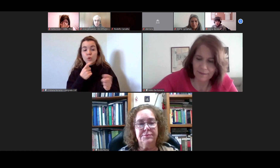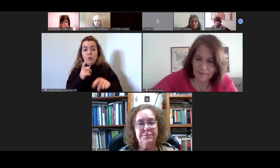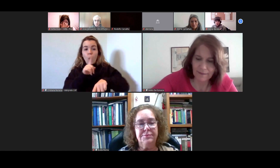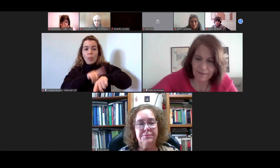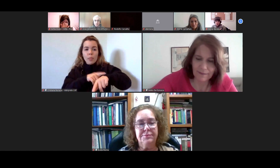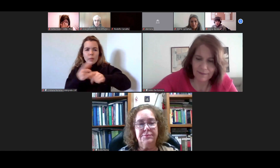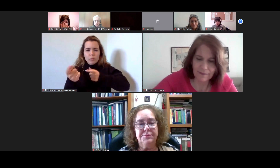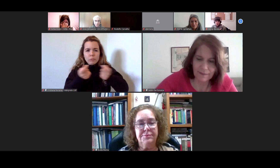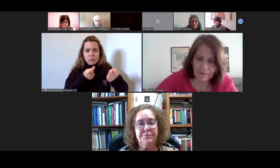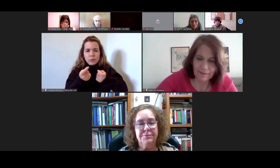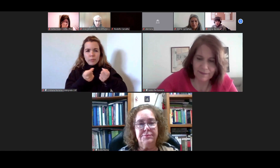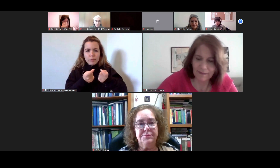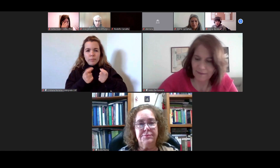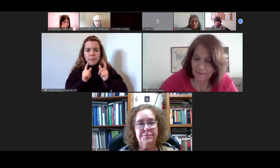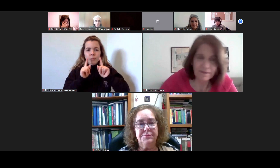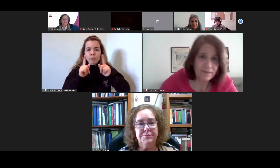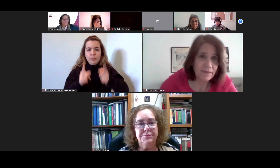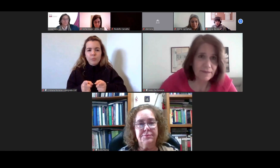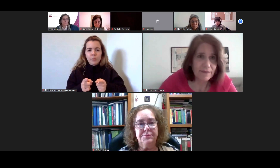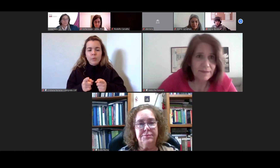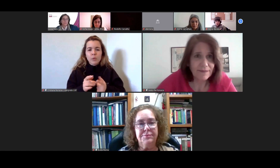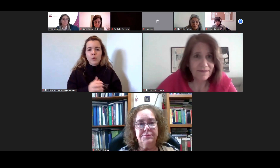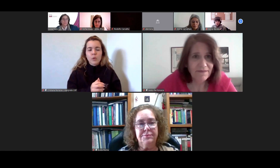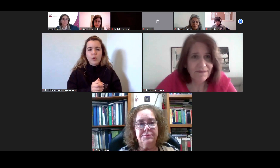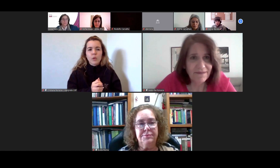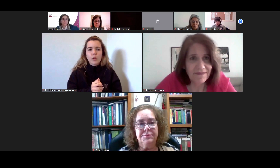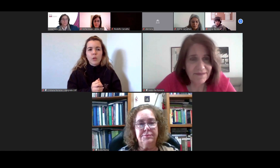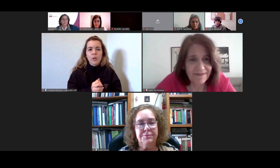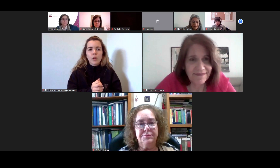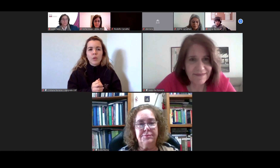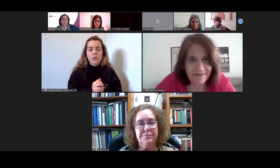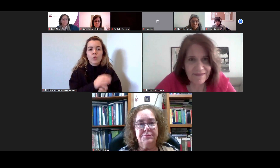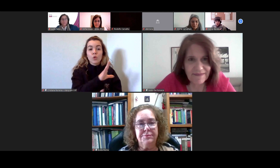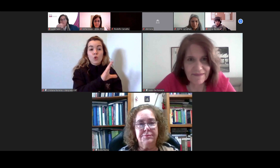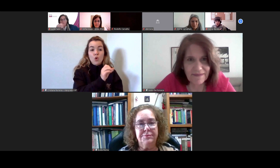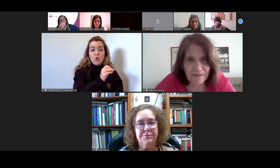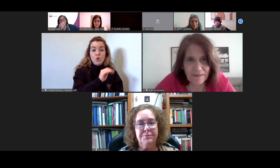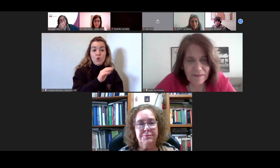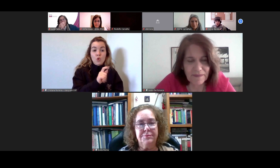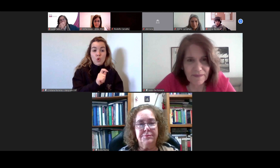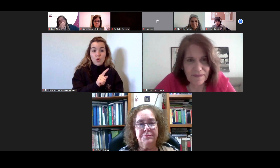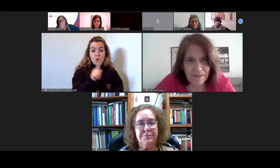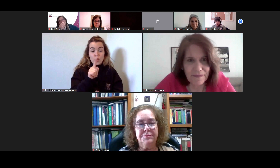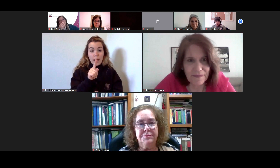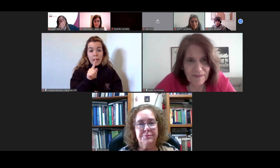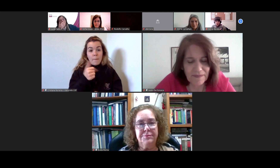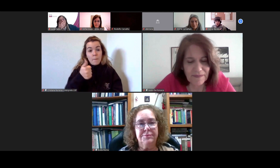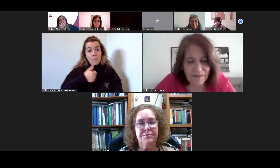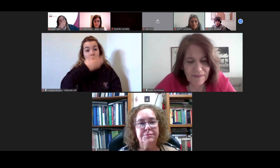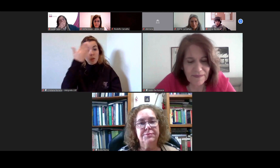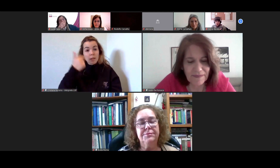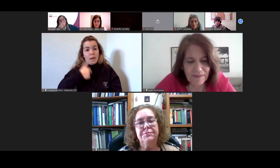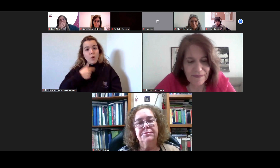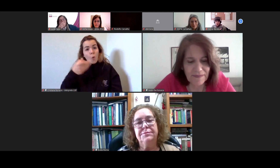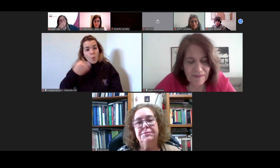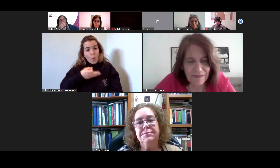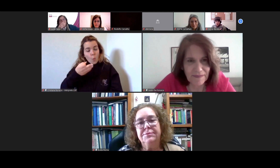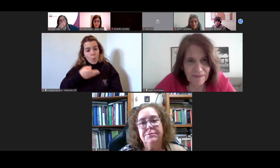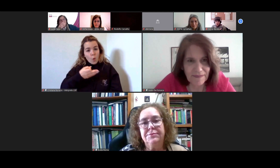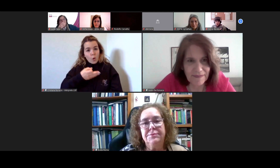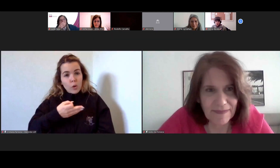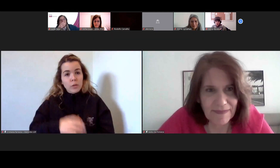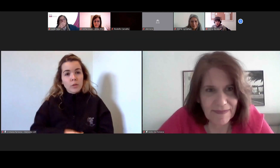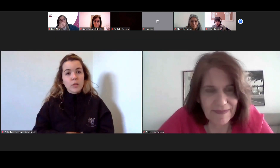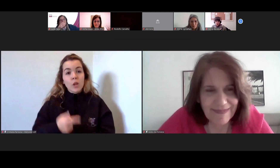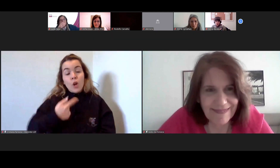então José Cerqueira por favor Bom dia José Cerqueira eu estou a falar do Porto portanto nós temos um rio a